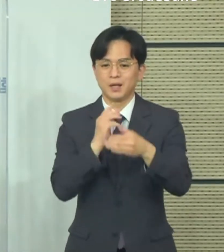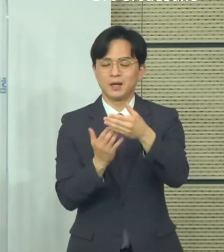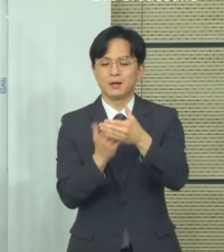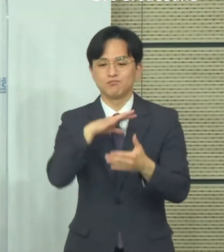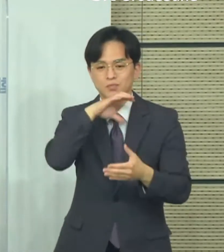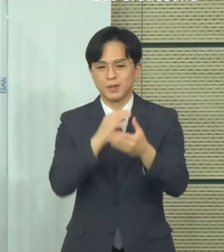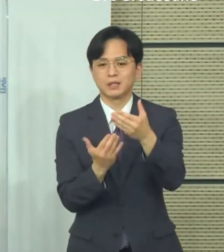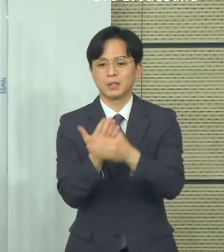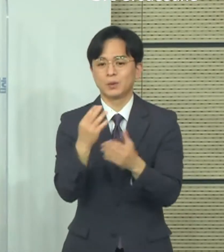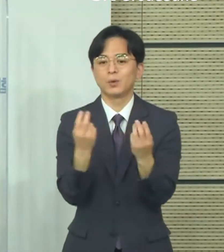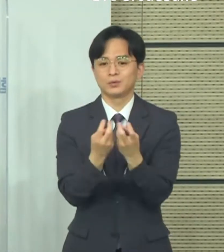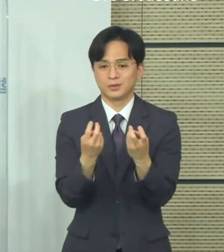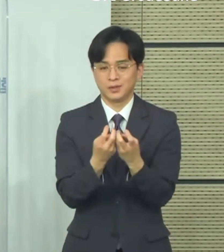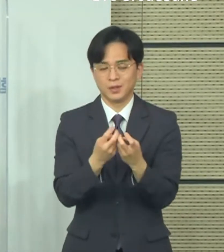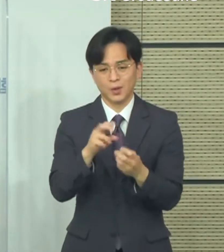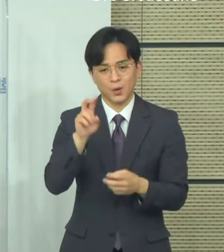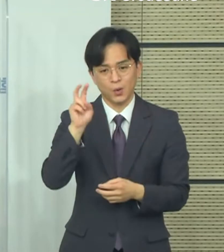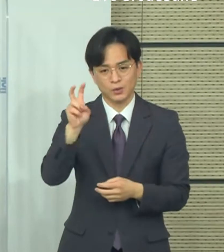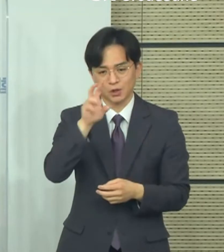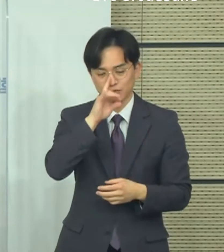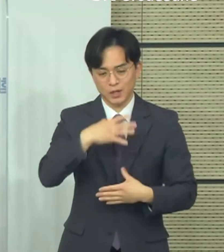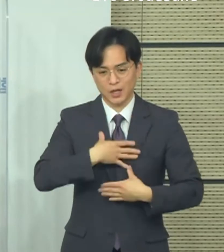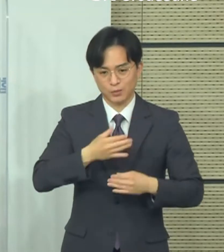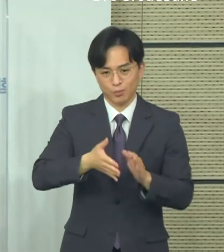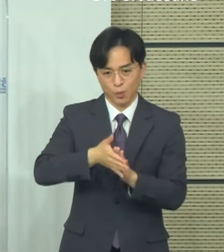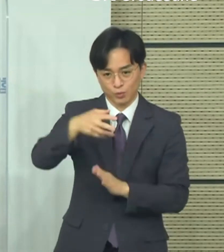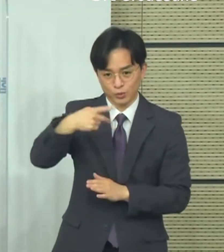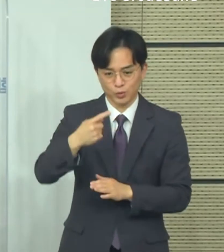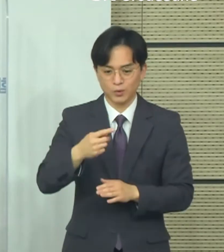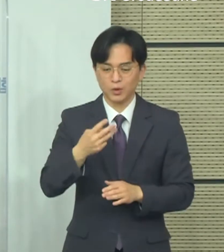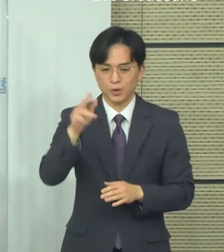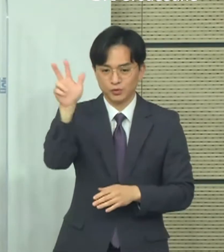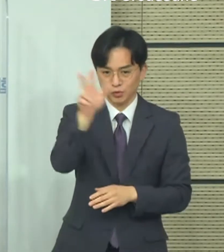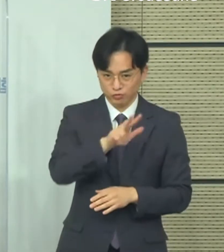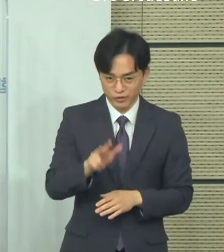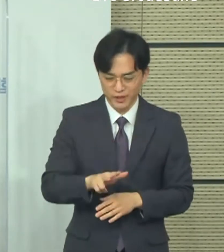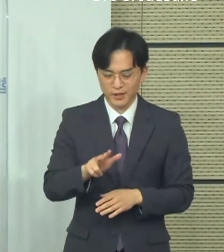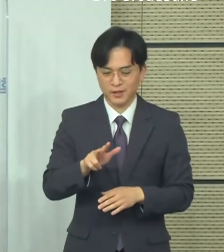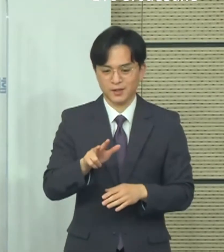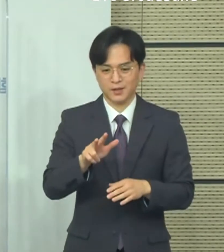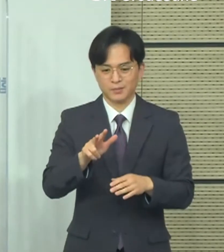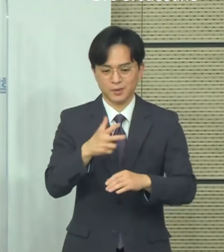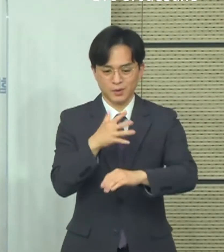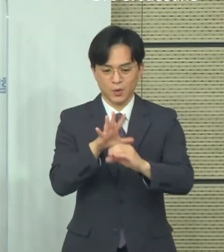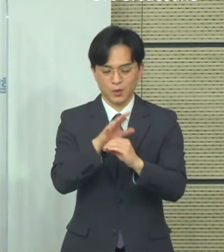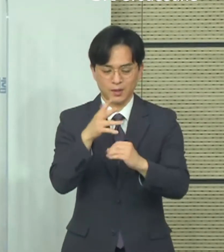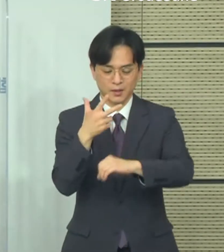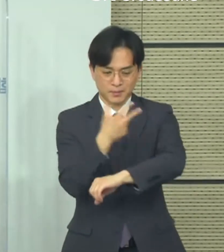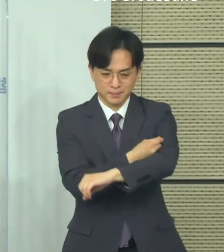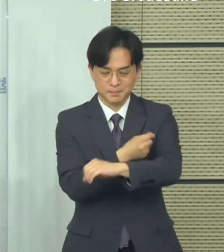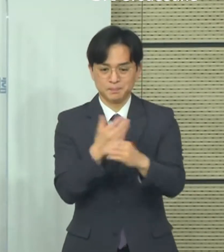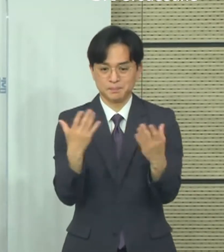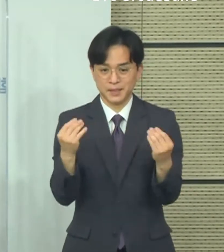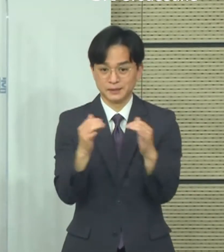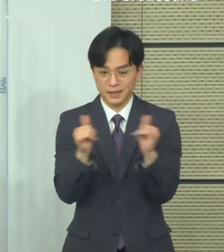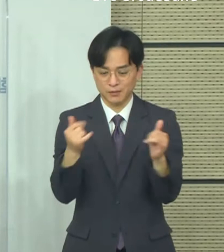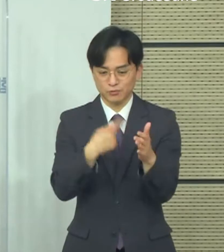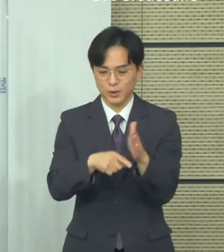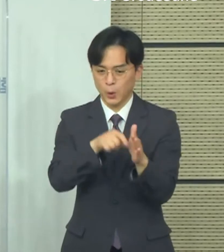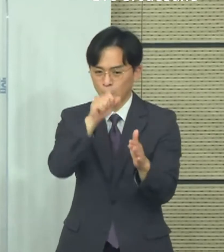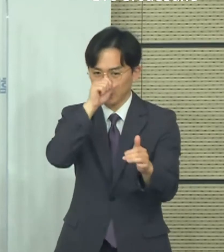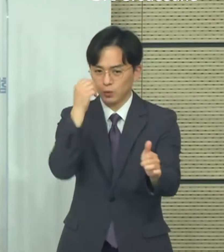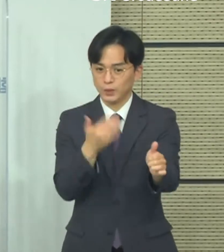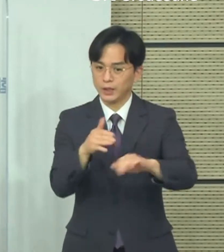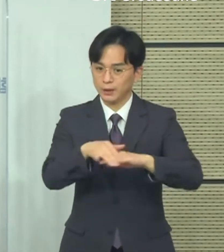인센티브를 도입할 가능성이 있는지 궁금합니다. 네, 지금은 중앙정부 차원에서는 기